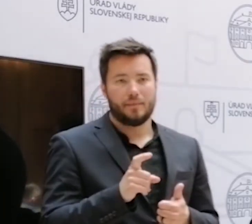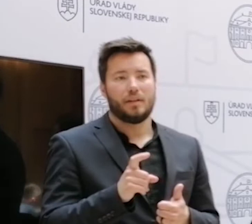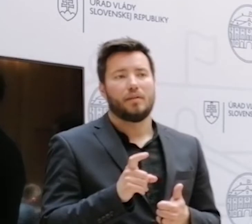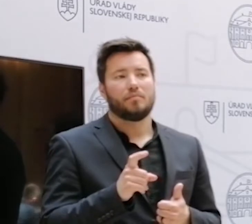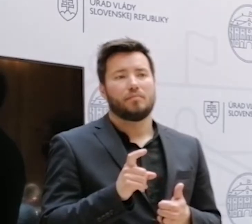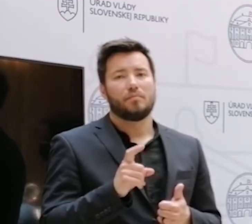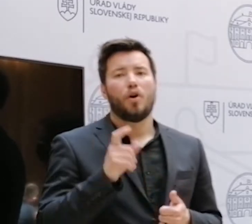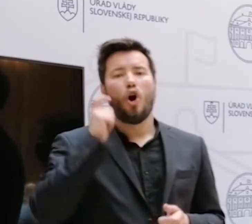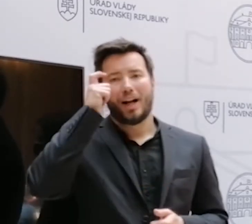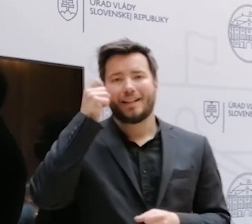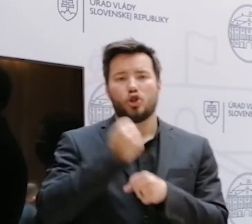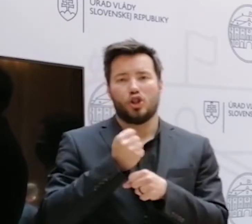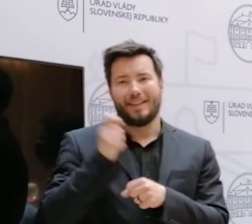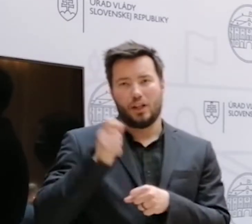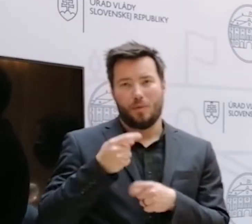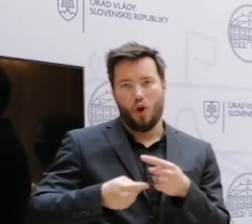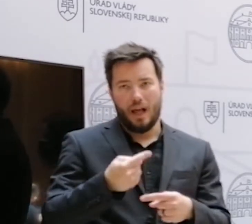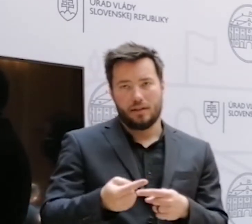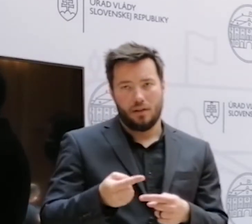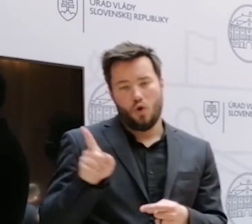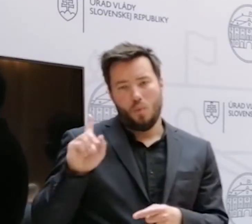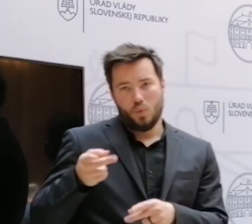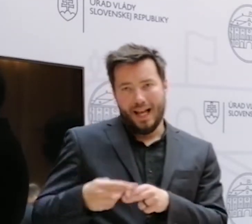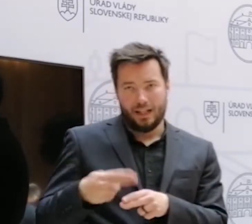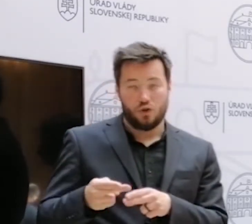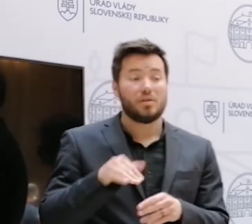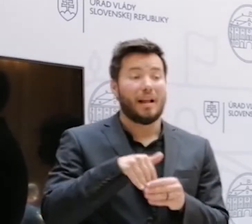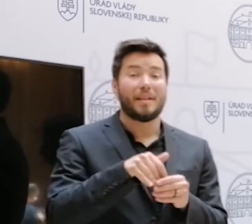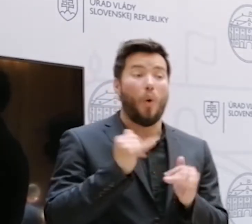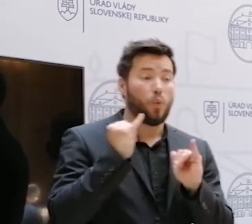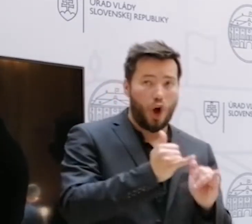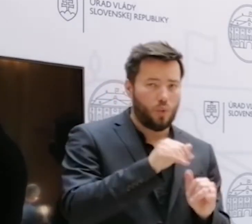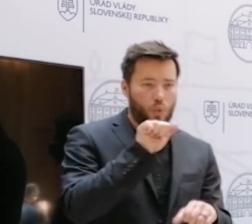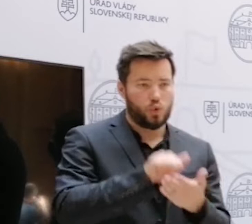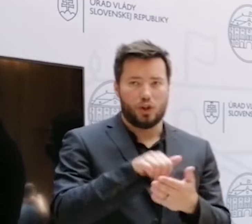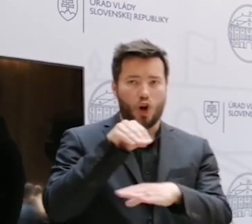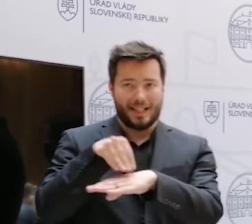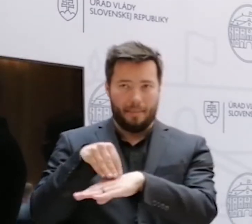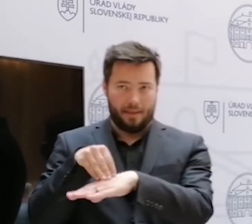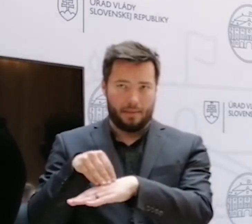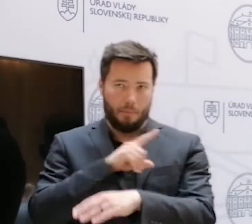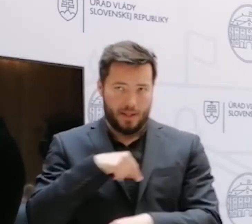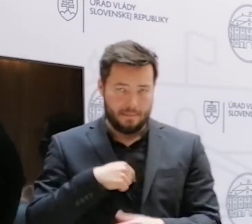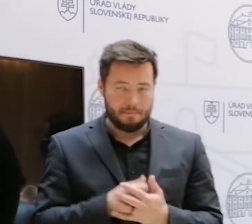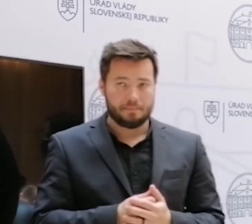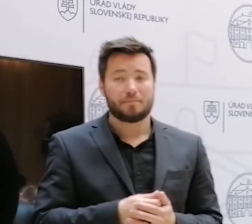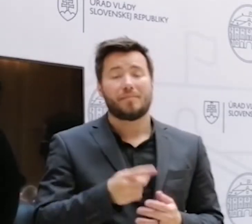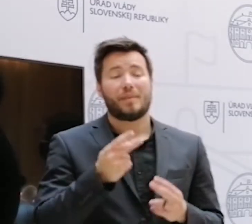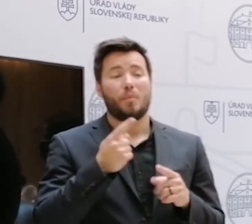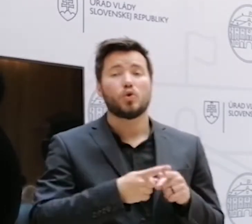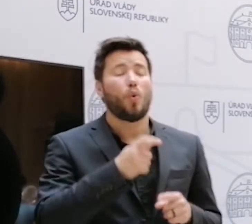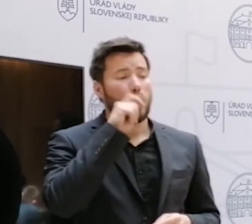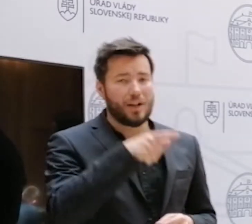tým samozrej vysprejať, organičné v trestnom konaní, predpokladujem, že sú tam podnety, ktoré súvisia s takýmito útokmi. Ja si myslím, že je dôležité opýtať sa tých ľudí, ktorí sa týkajú